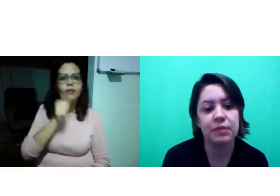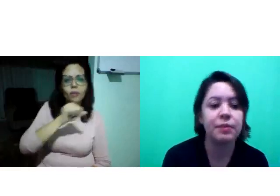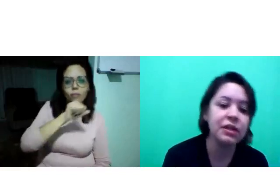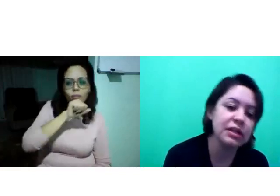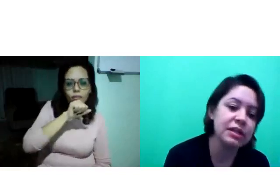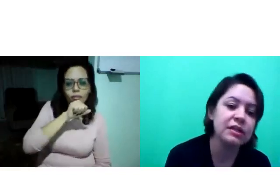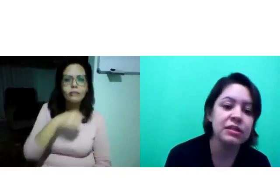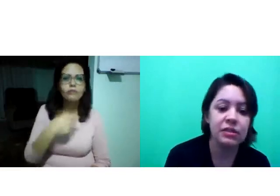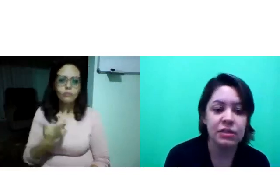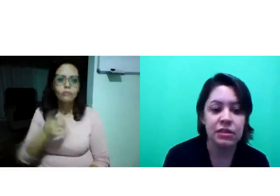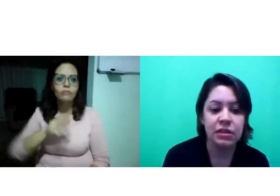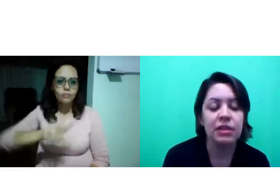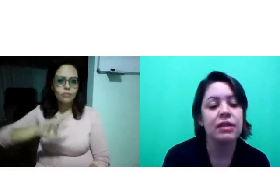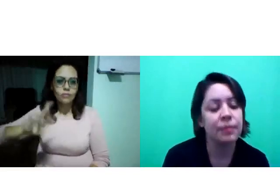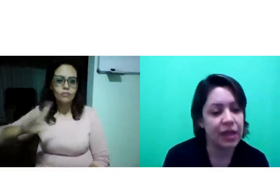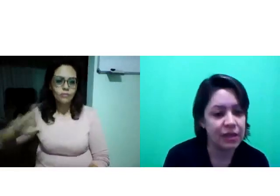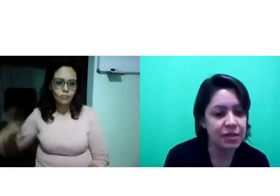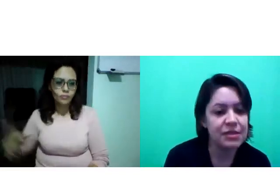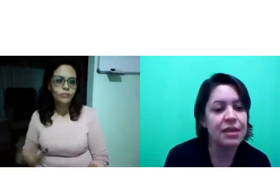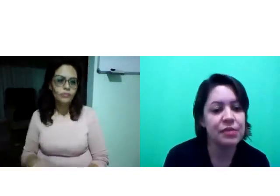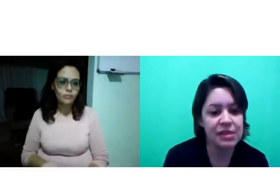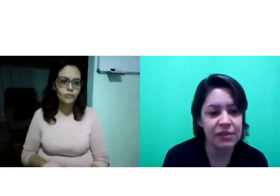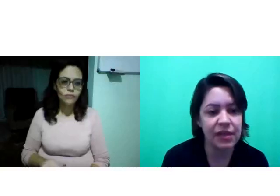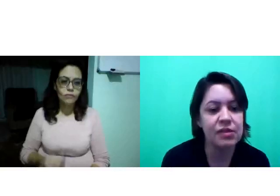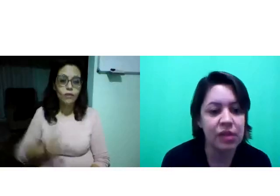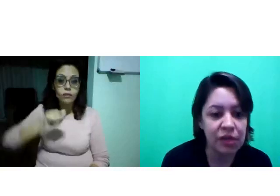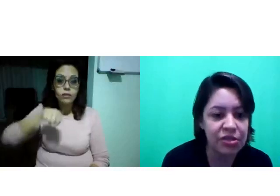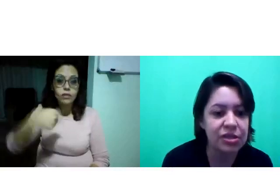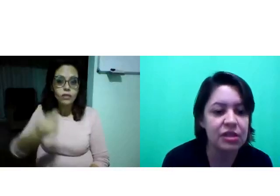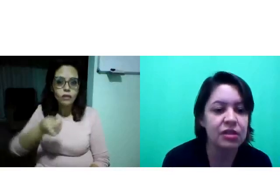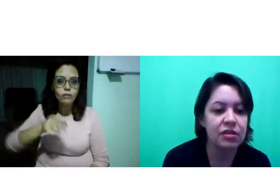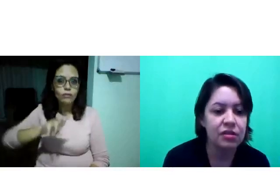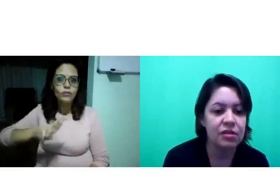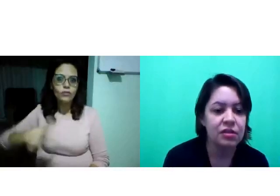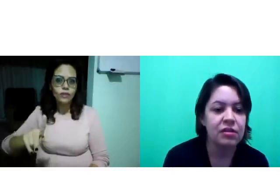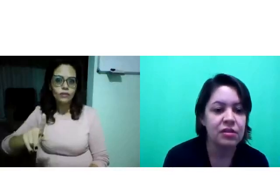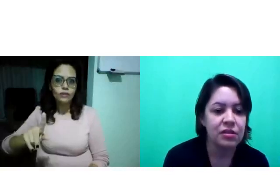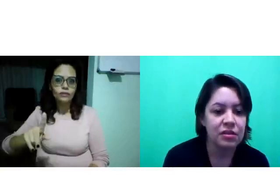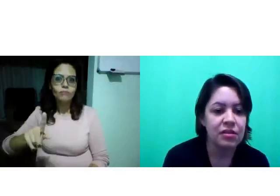mamãe, mamãe. também, temos essa variação linguística.